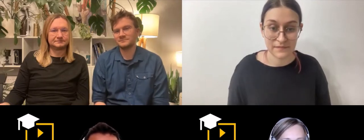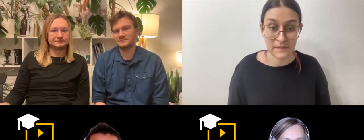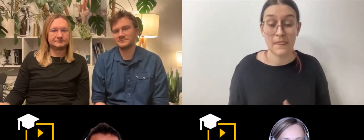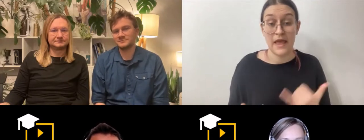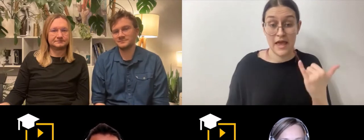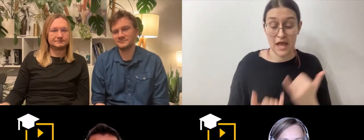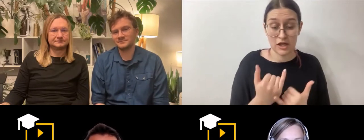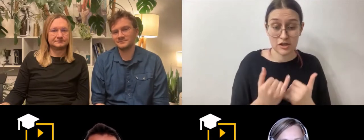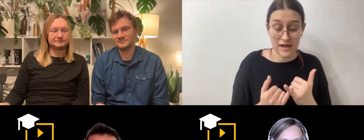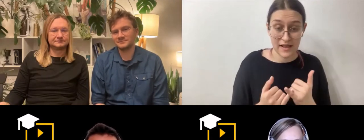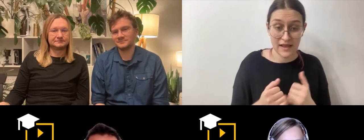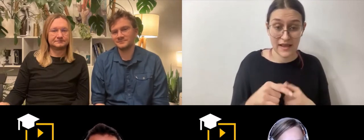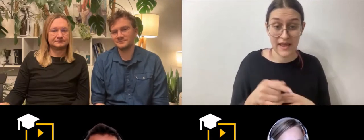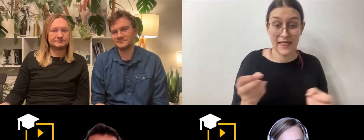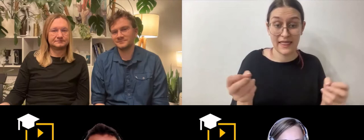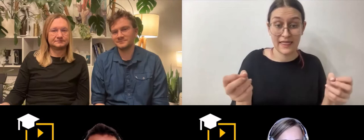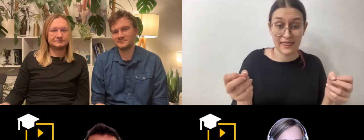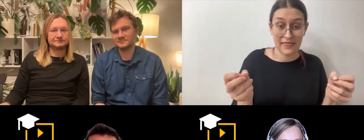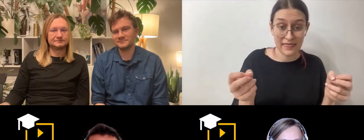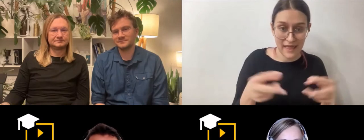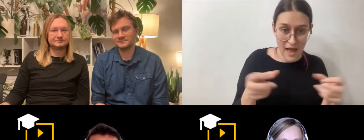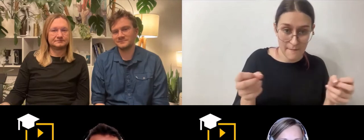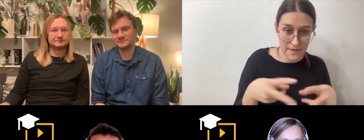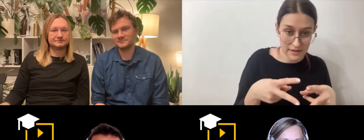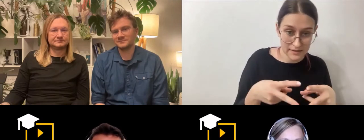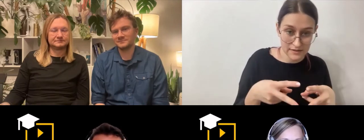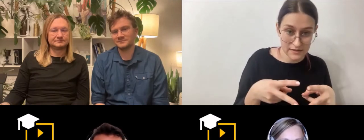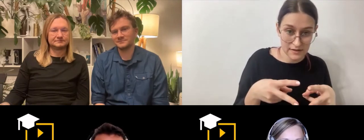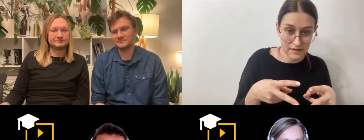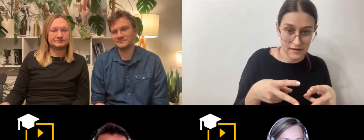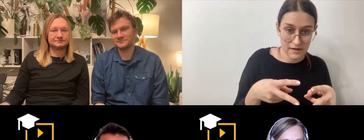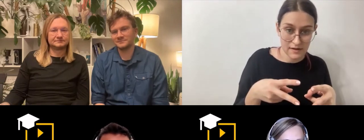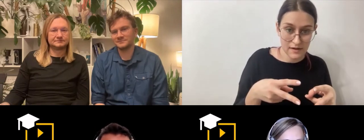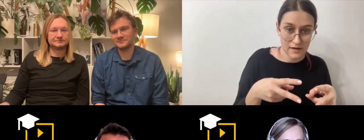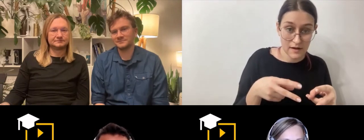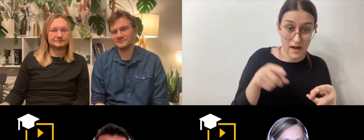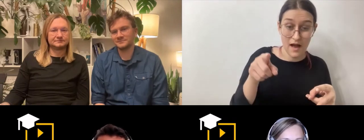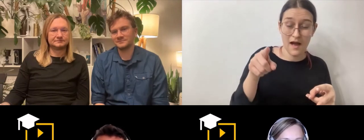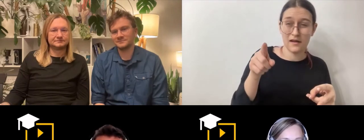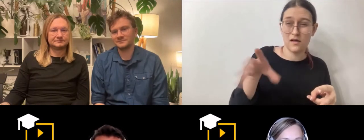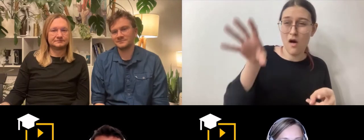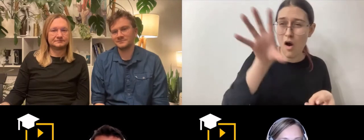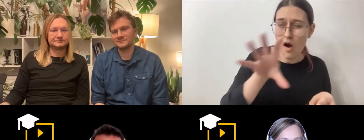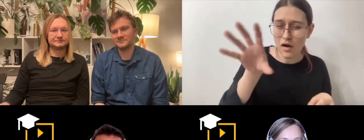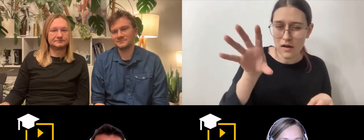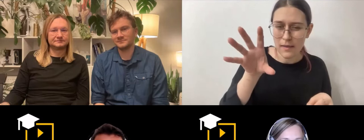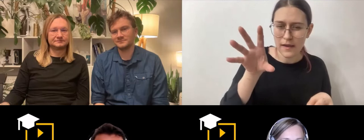what you can see on the screen. For instance, do you use lip reading? Or do you also